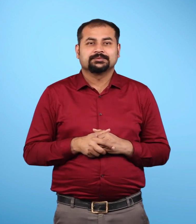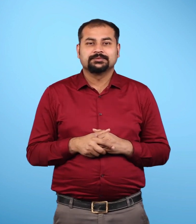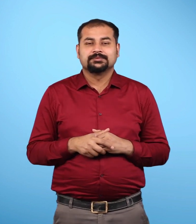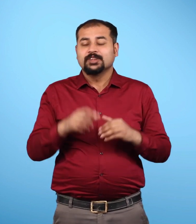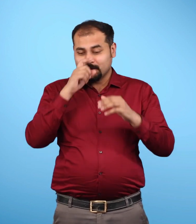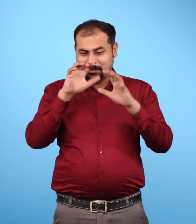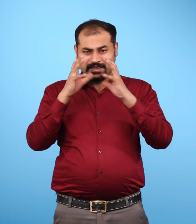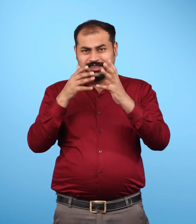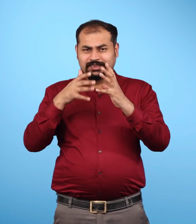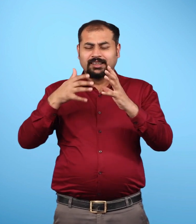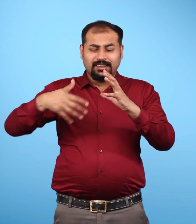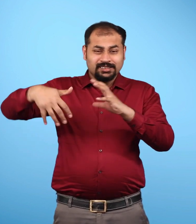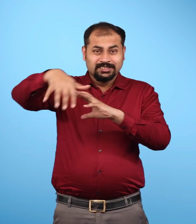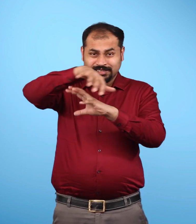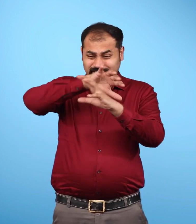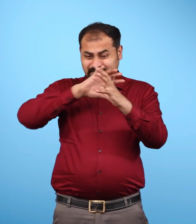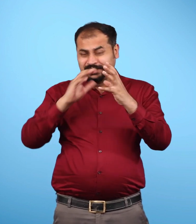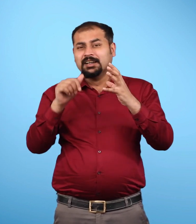पृत्वी का 71 प्रतिशत भाग जल